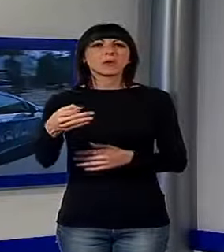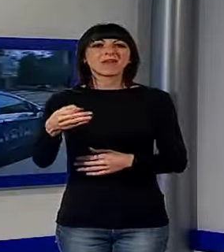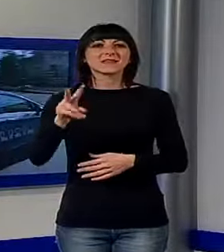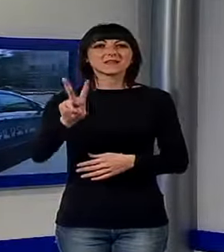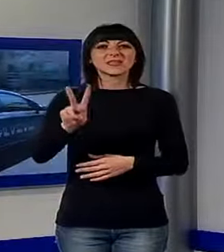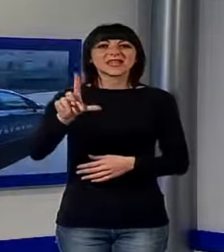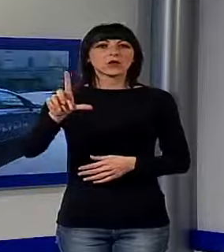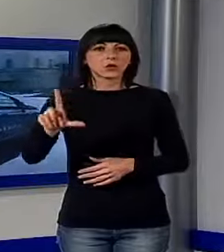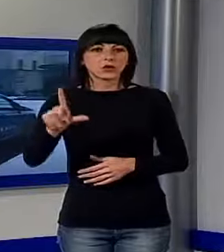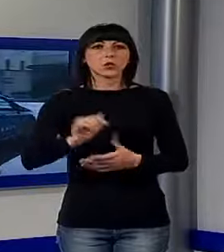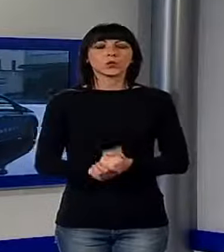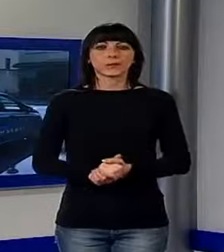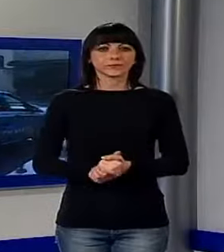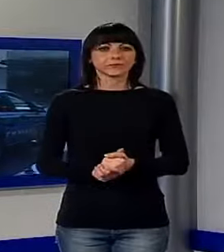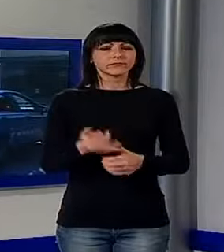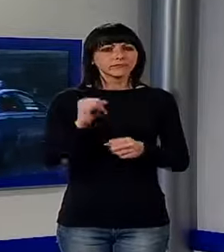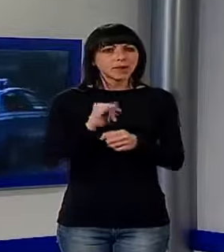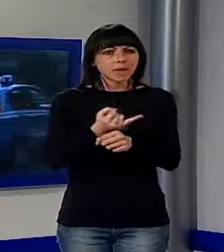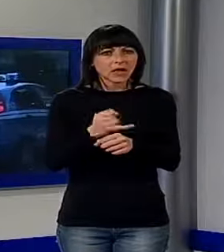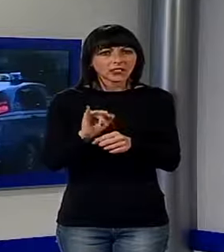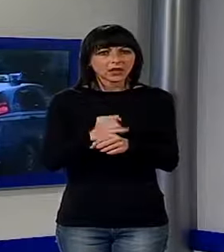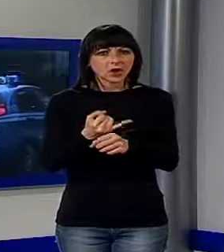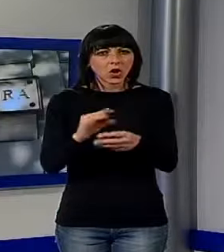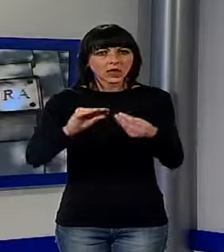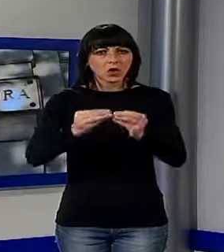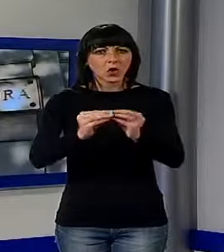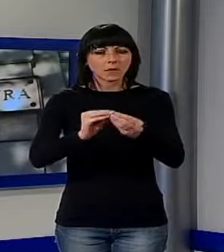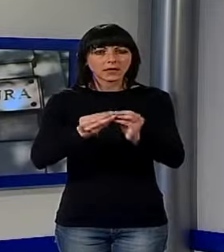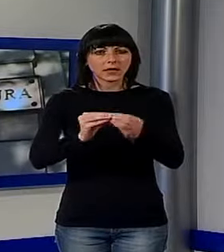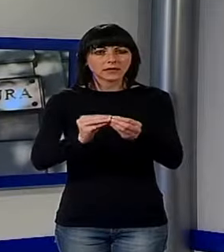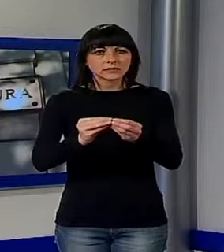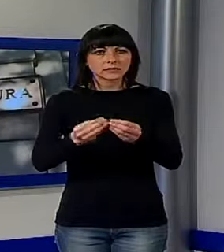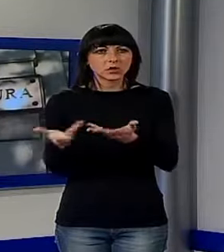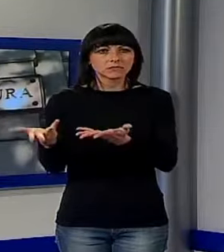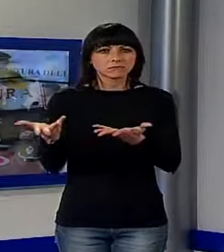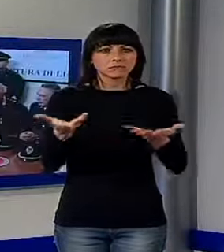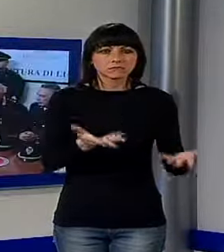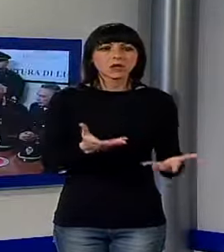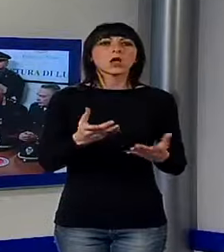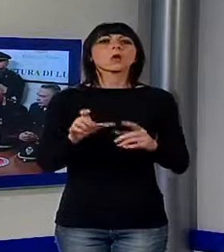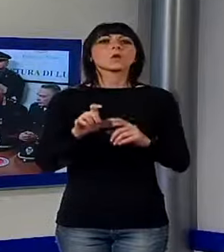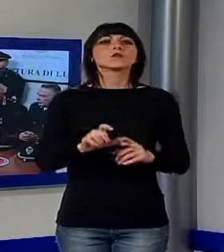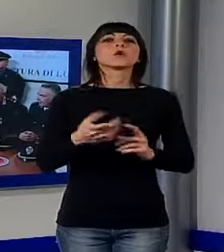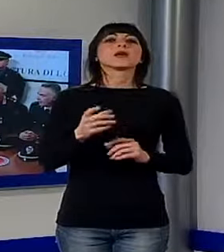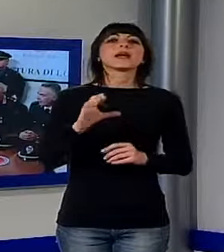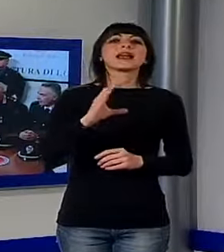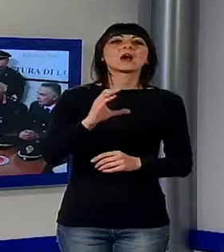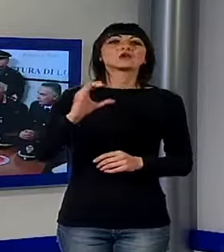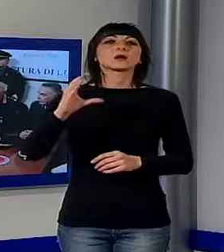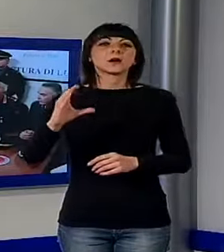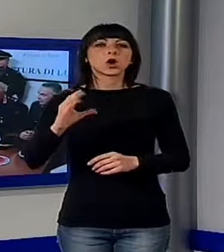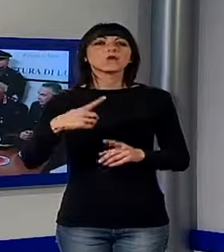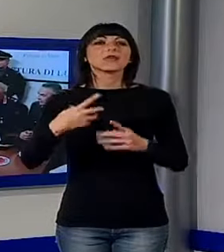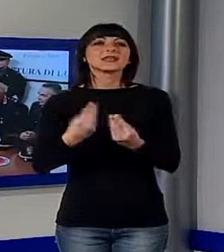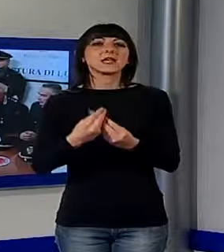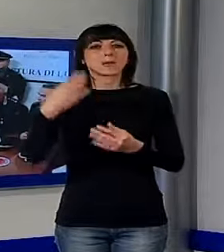operazione, frutto del lavoro congiunto tra squadra mobile e stradale, sono stati presentati dal questore Claudio Cracovia, da comandante